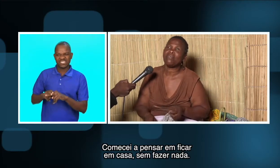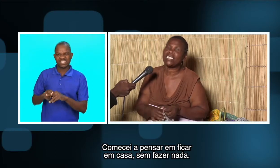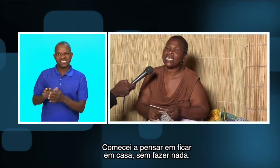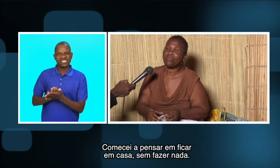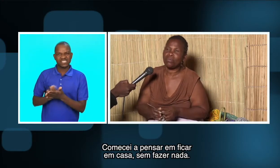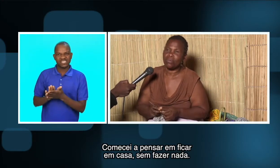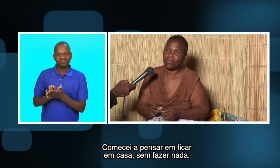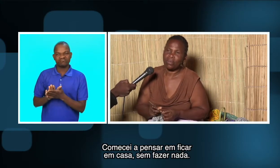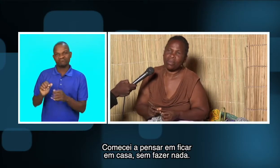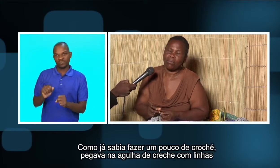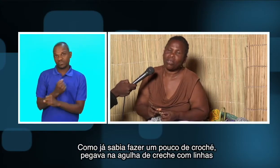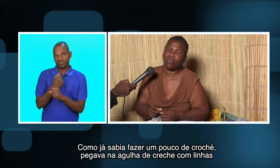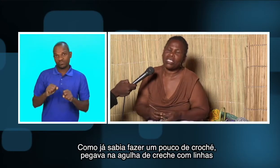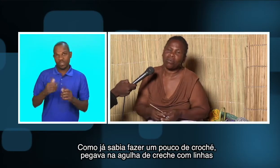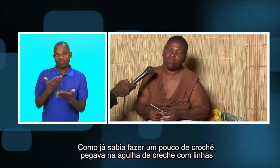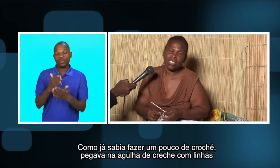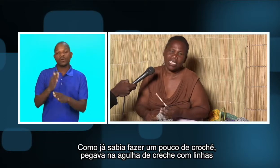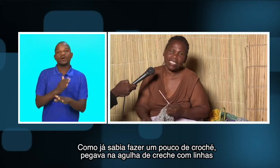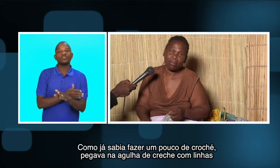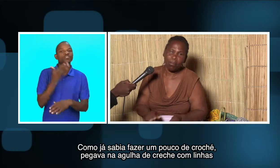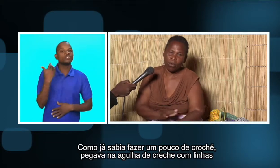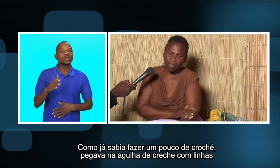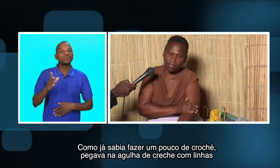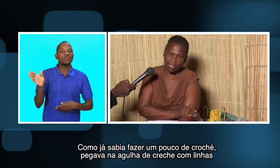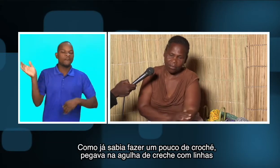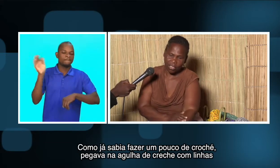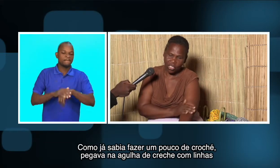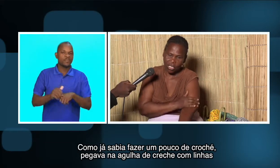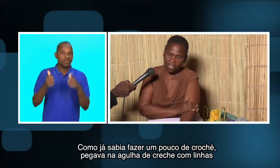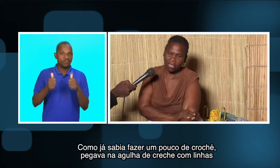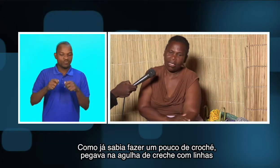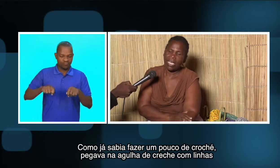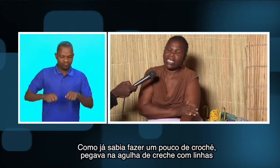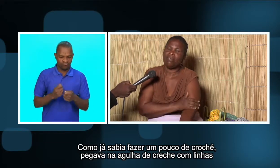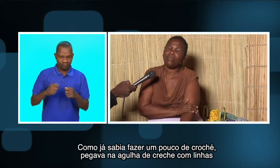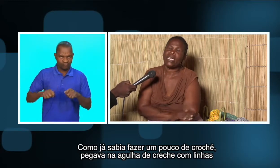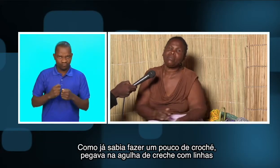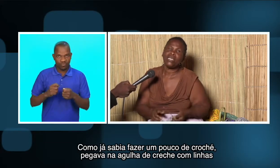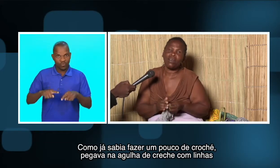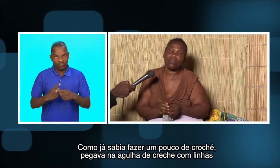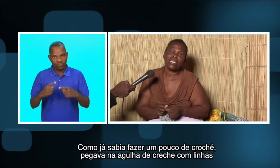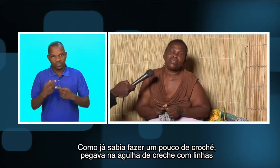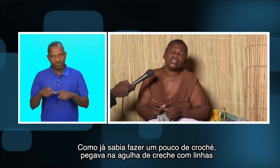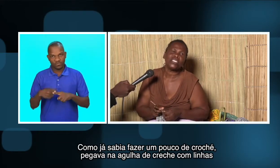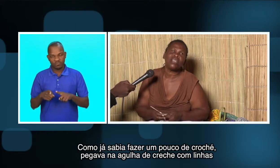fazer alguma coisa. Como já, saber um pouco de fazer coraxé, andava a pegar uma agulha de coraxé com